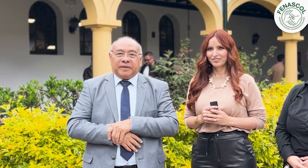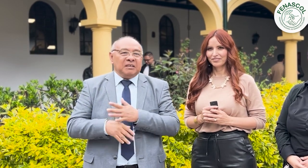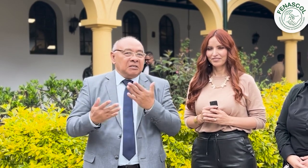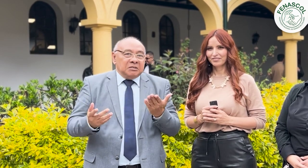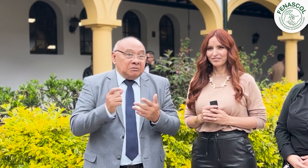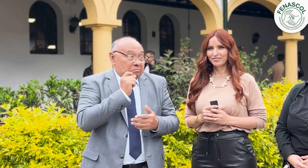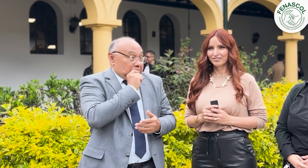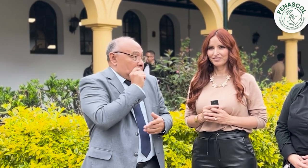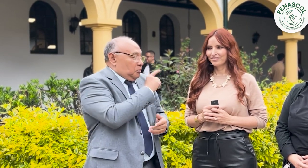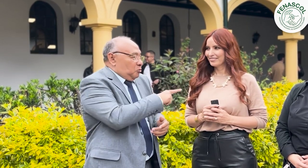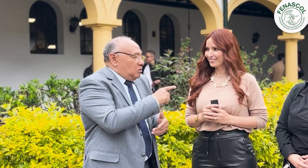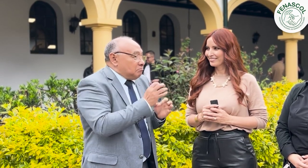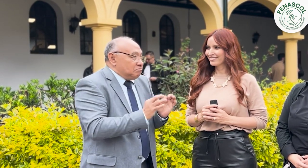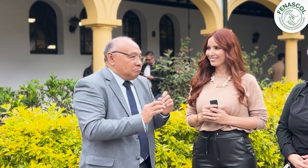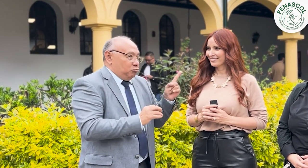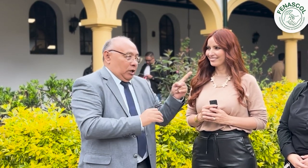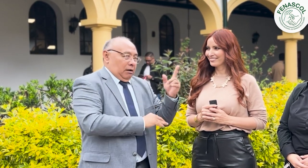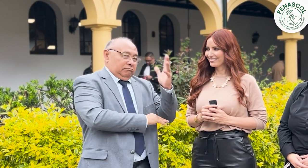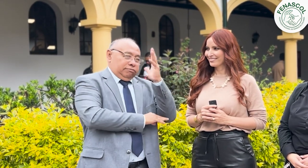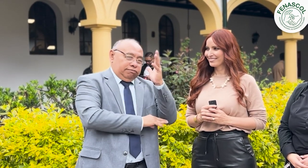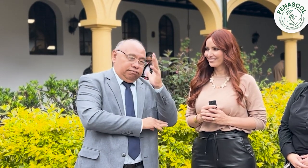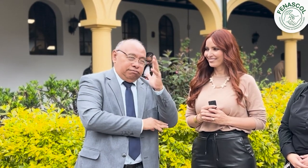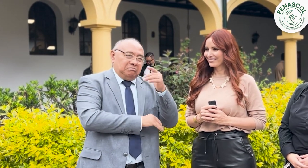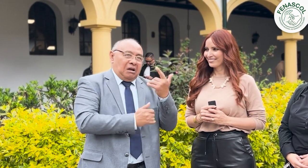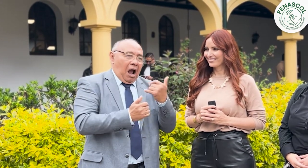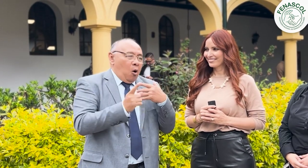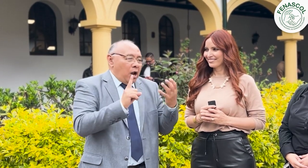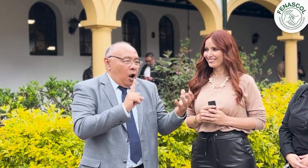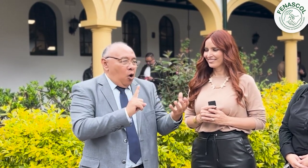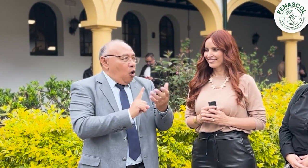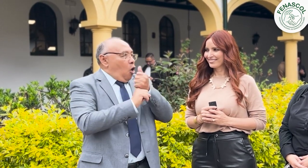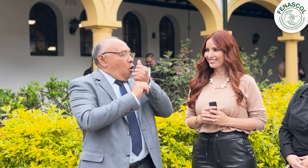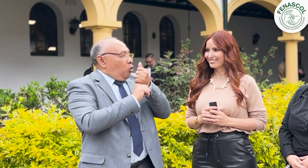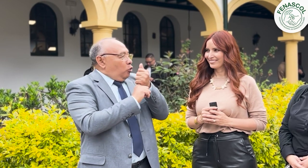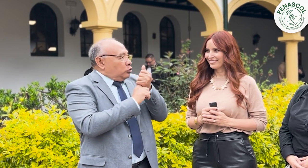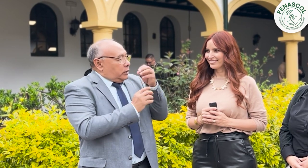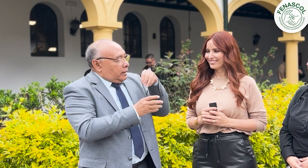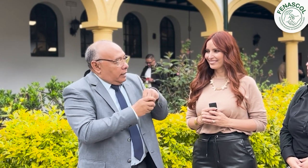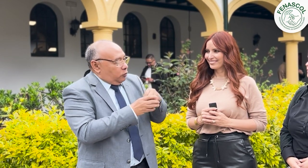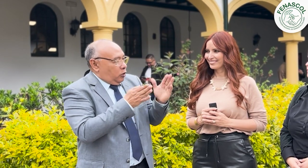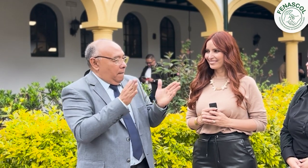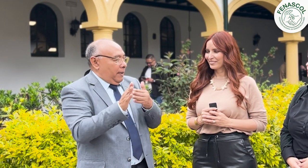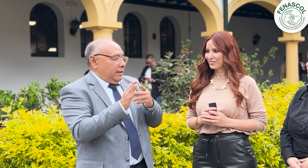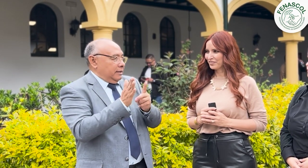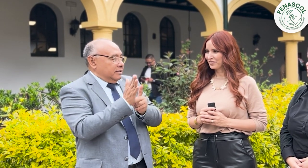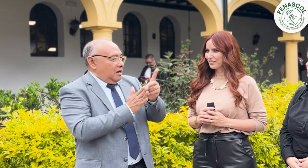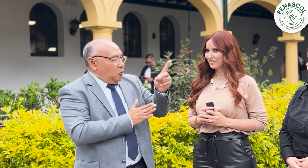¿Nos puede contar los logros que quedaron en el Plan de Desarrollo como resultado del diálogo previo que tuvimos?